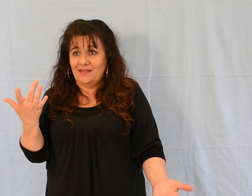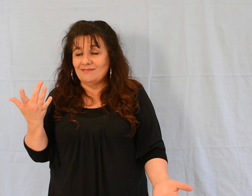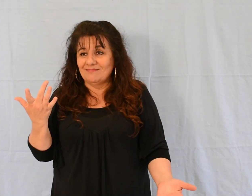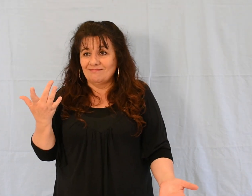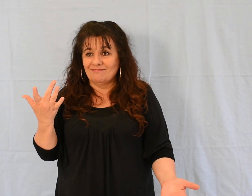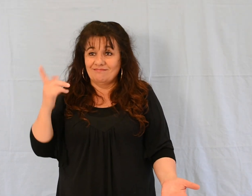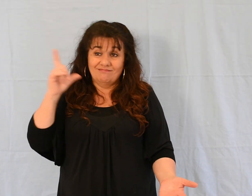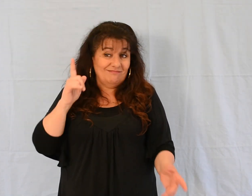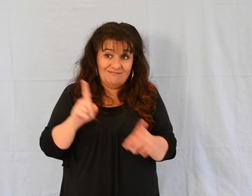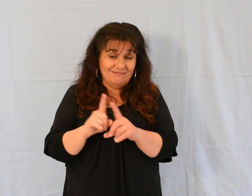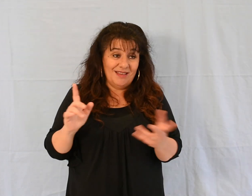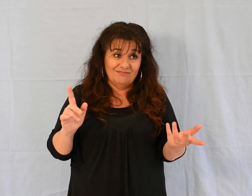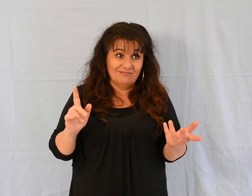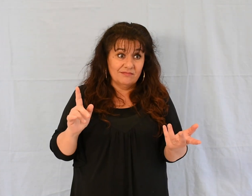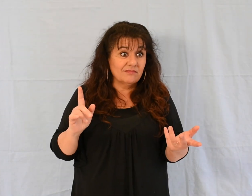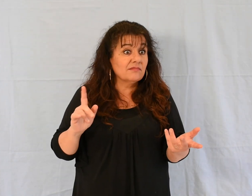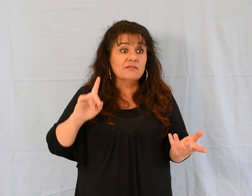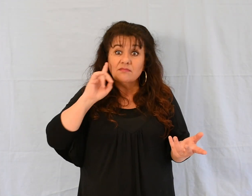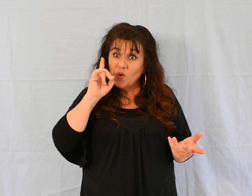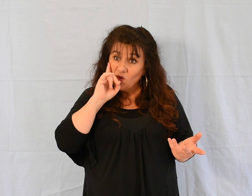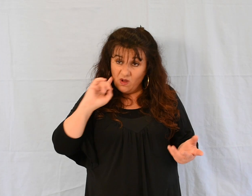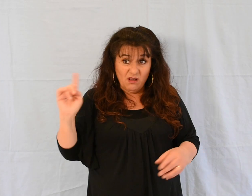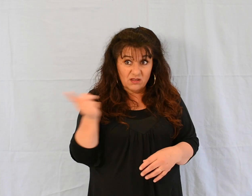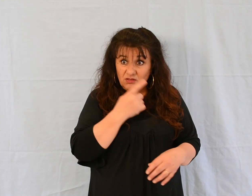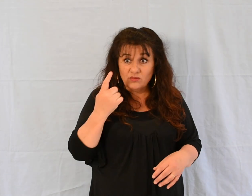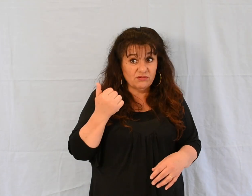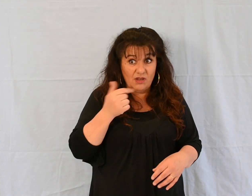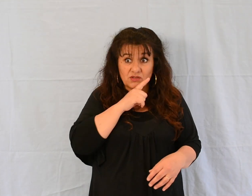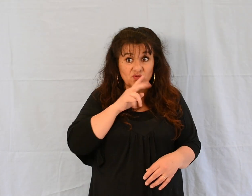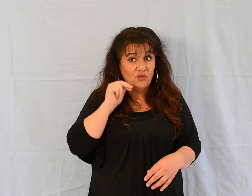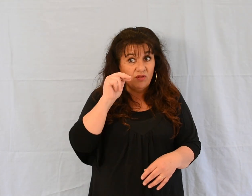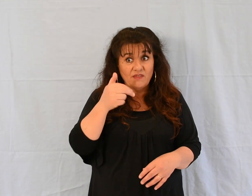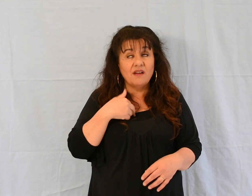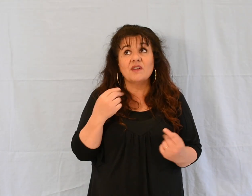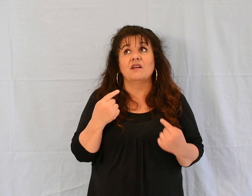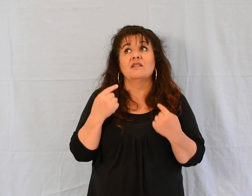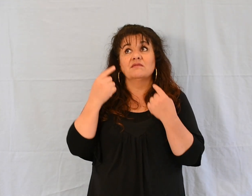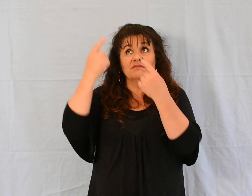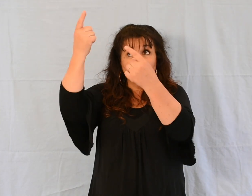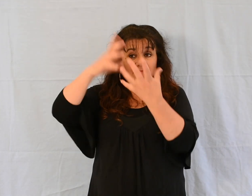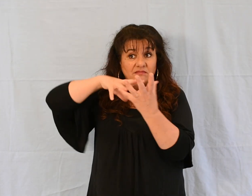Car il nous faudra tous apparaître découvert Devant le tribunal du Seigneur du Christ